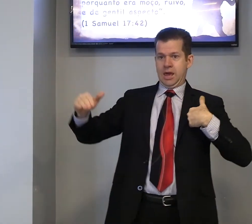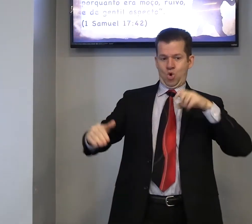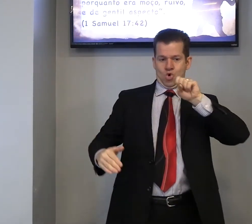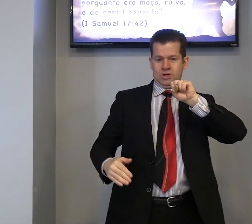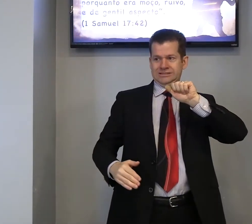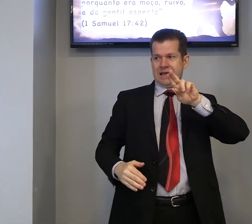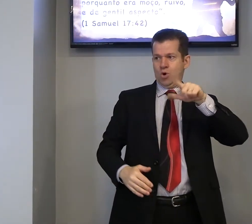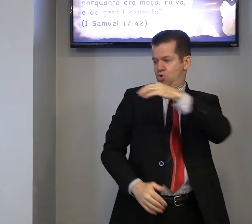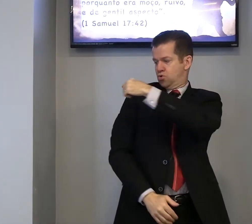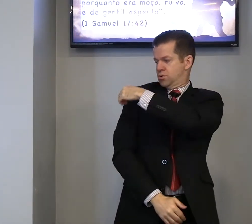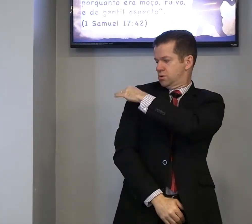eu, Saúl,